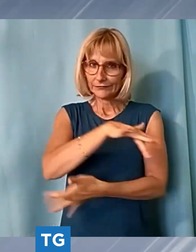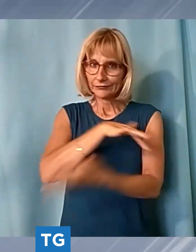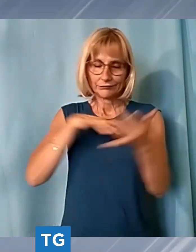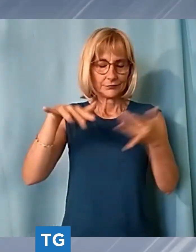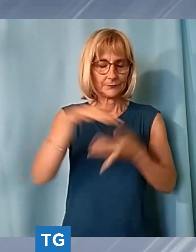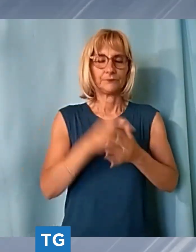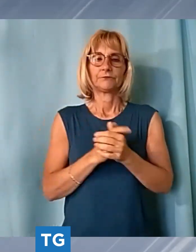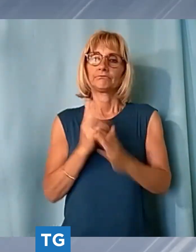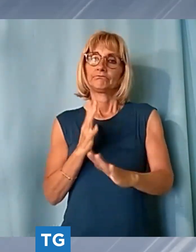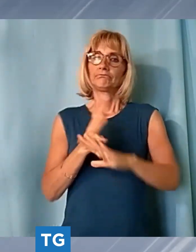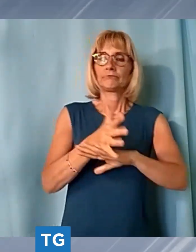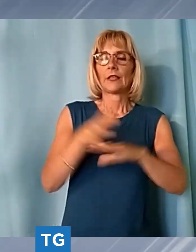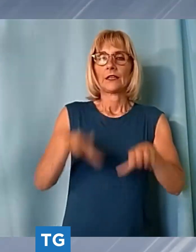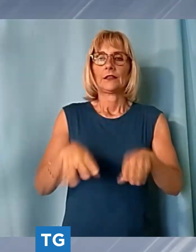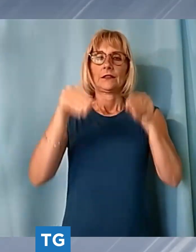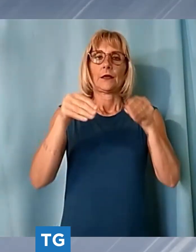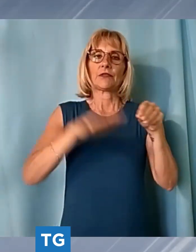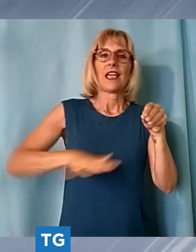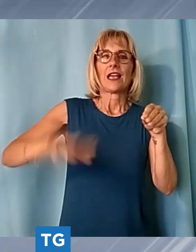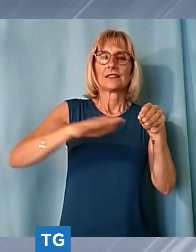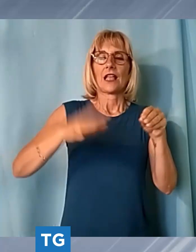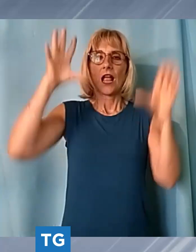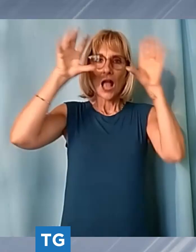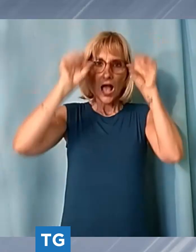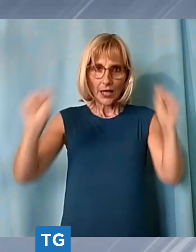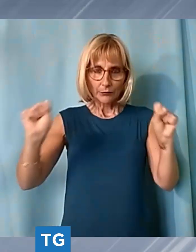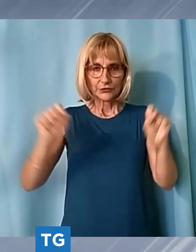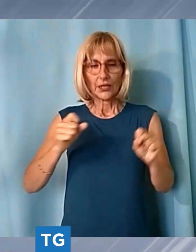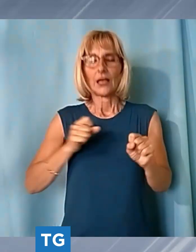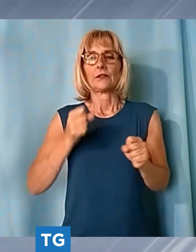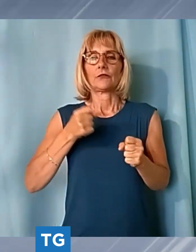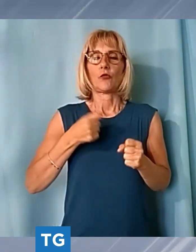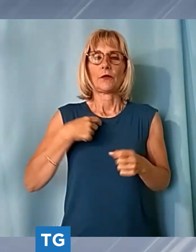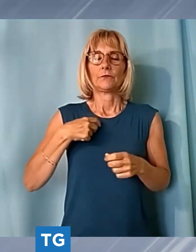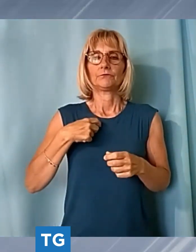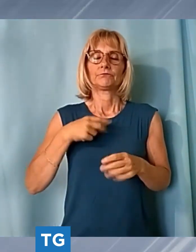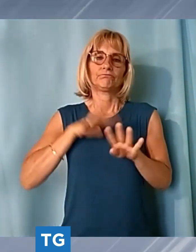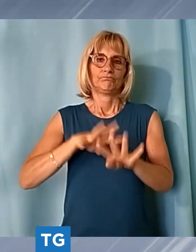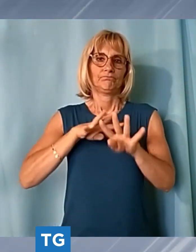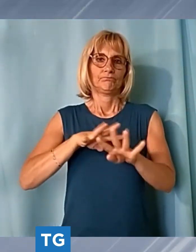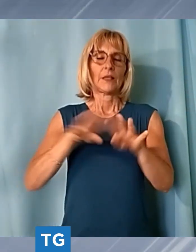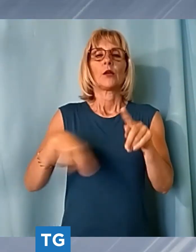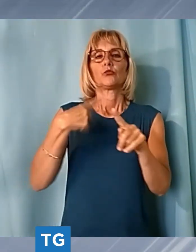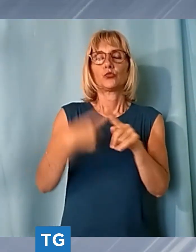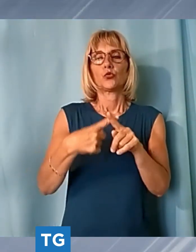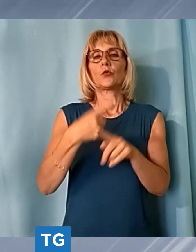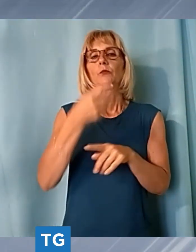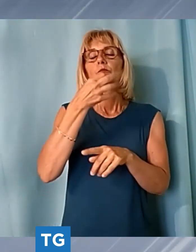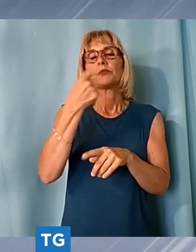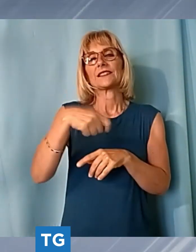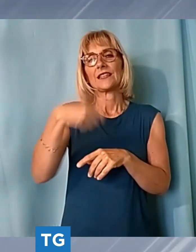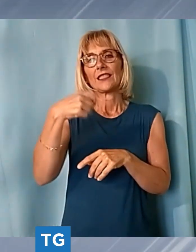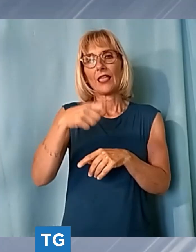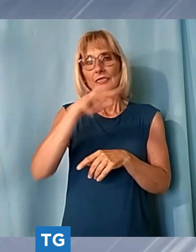carabinieri e dei labari poi la lettura del messaggio del presidente della repubblica sergio mattarella e quello del comandante provinciale dei